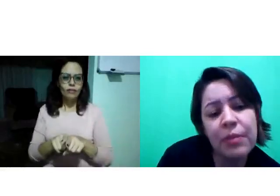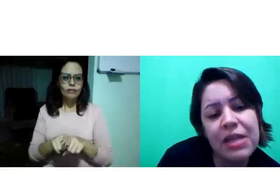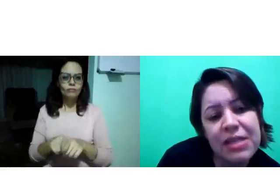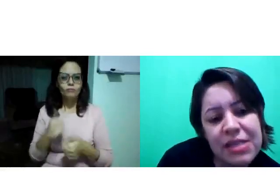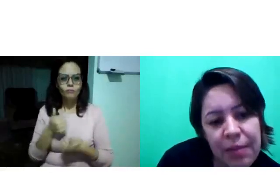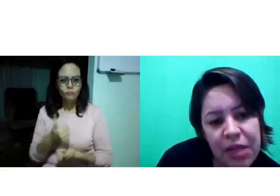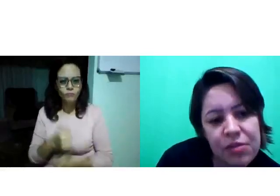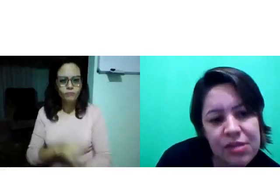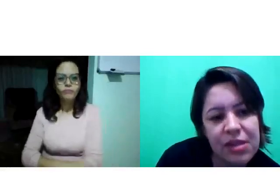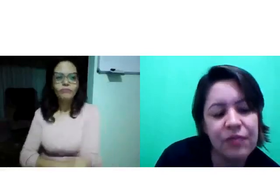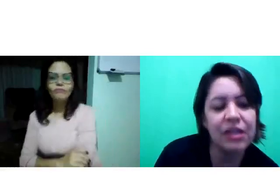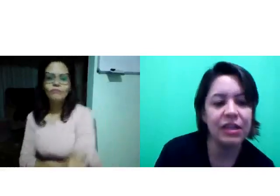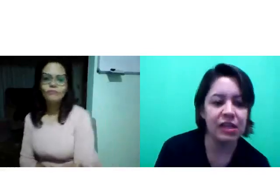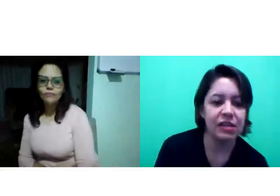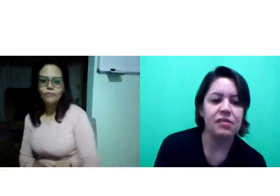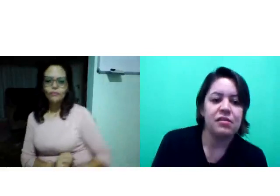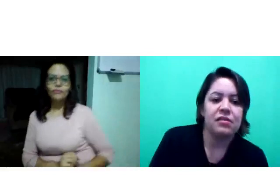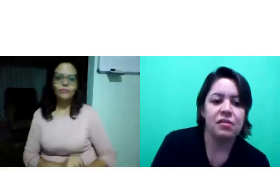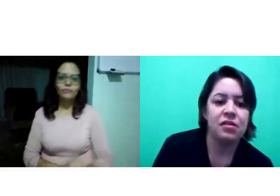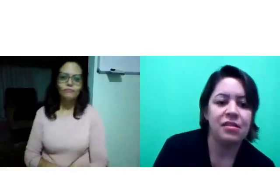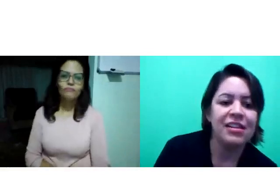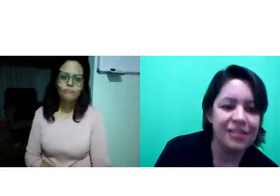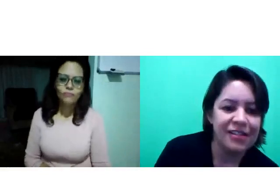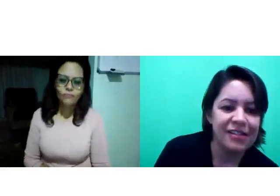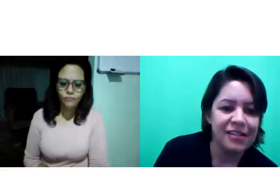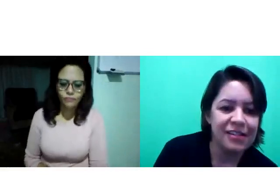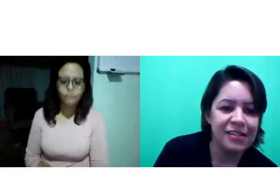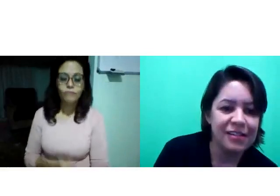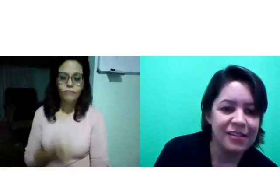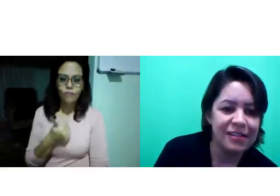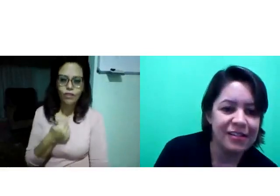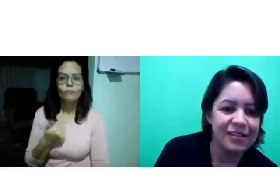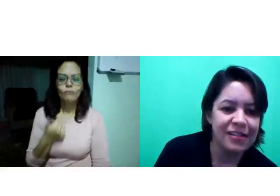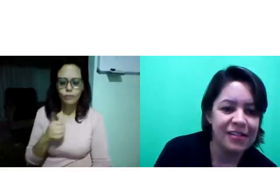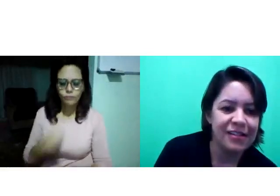por abrir esses caminhos na vida dele. E nós